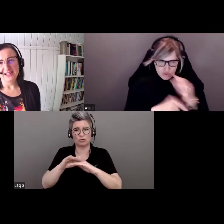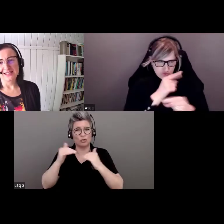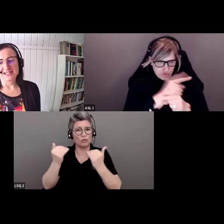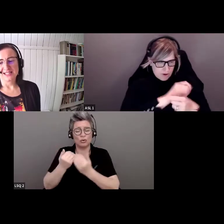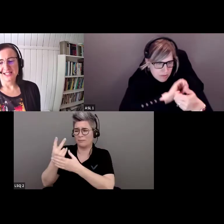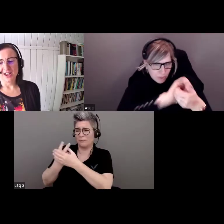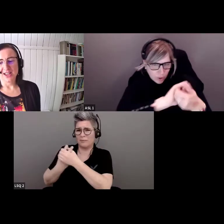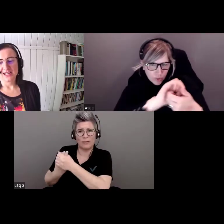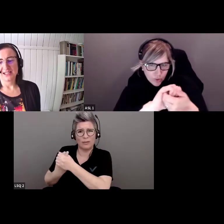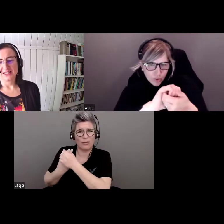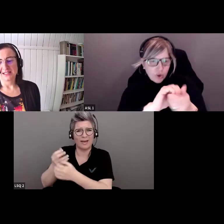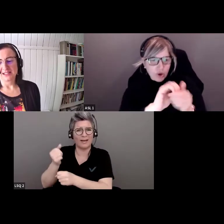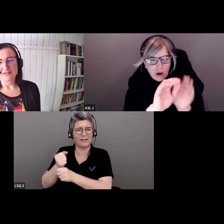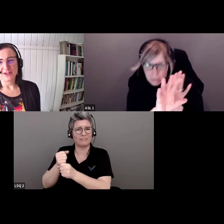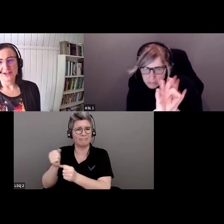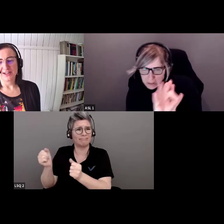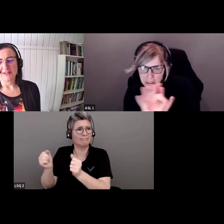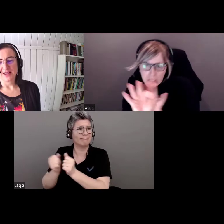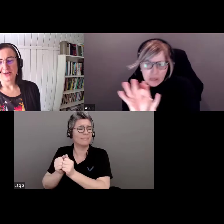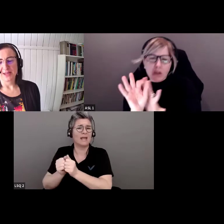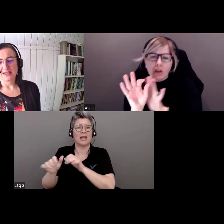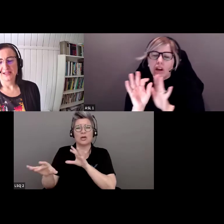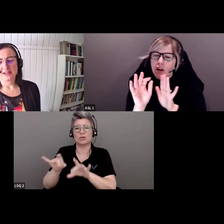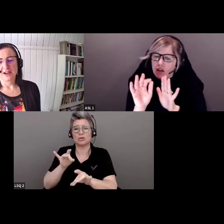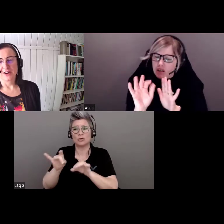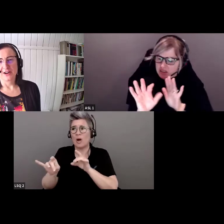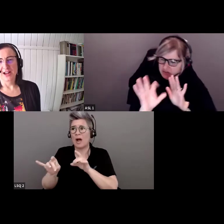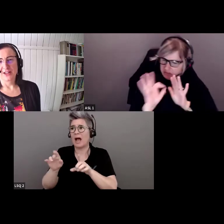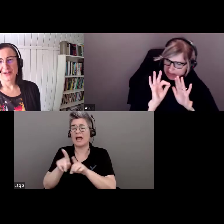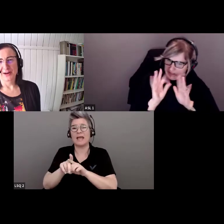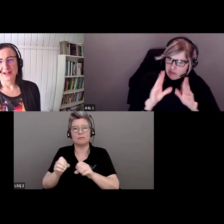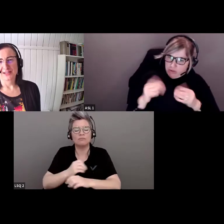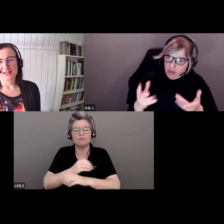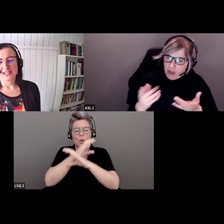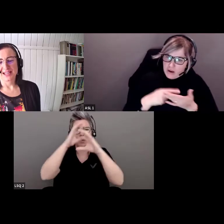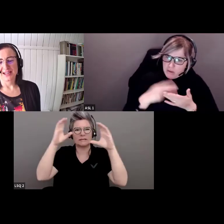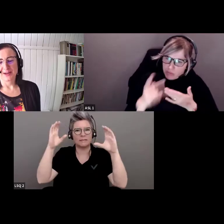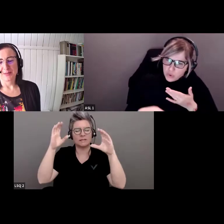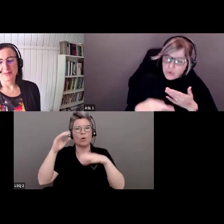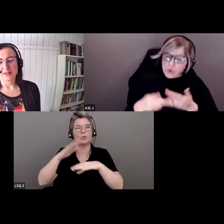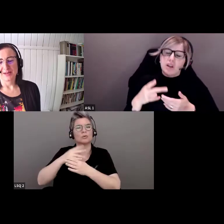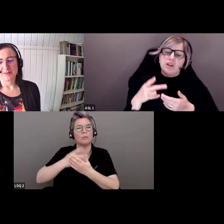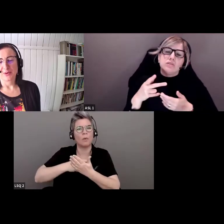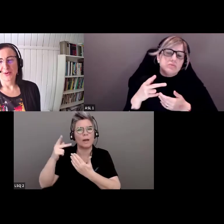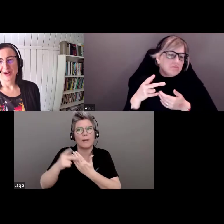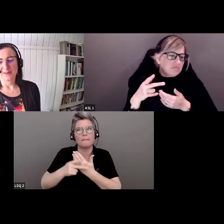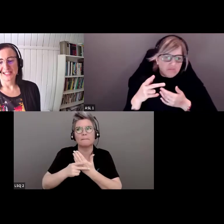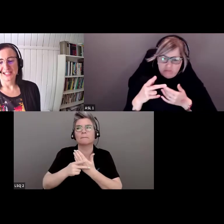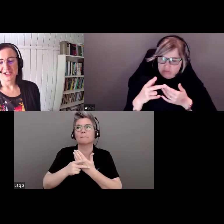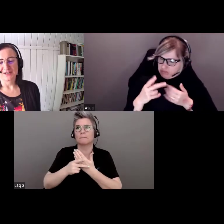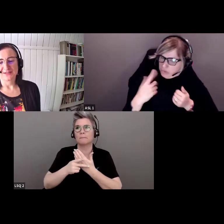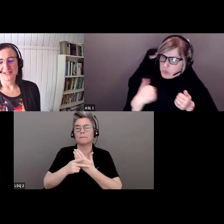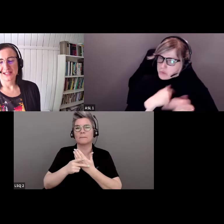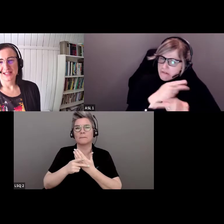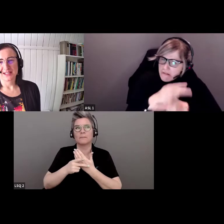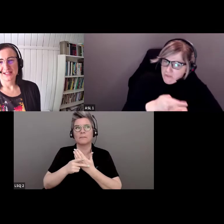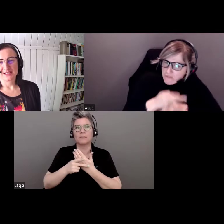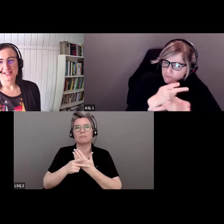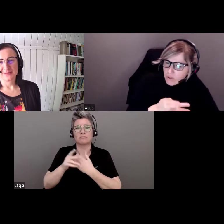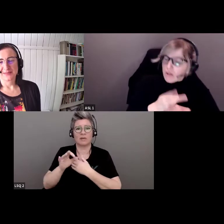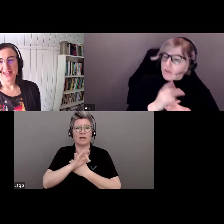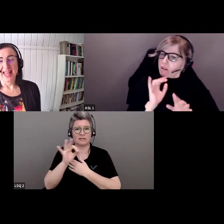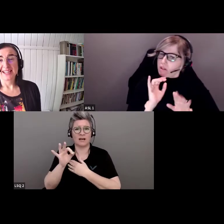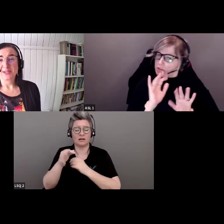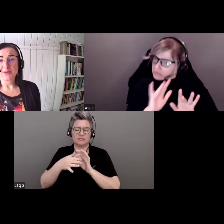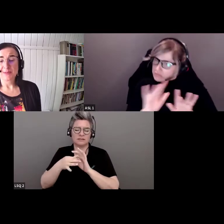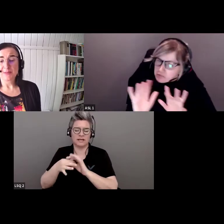partenaires, le choix et la conception des programmes d'excellence